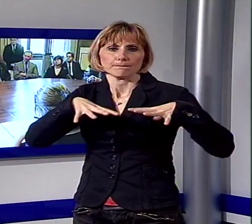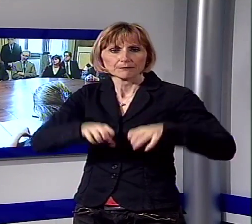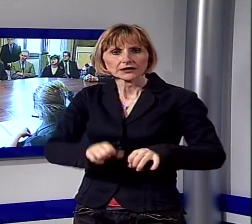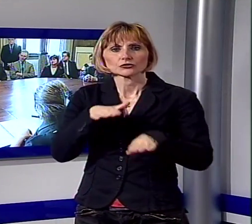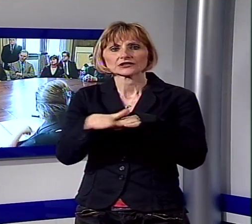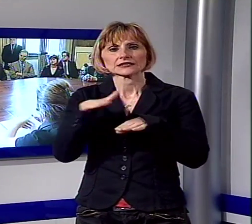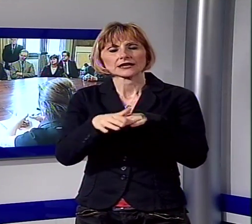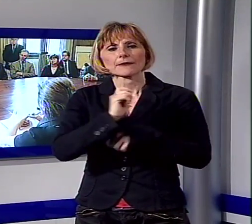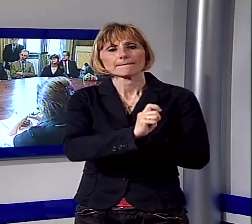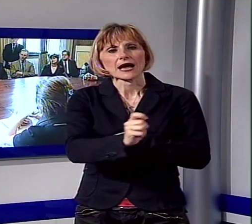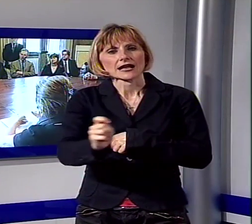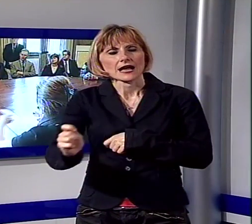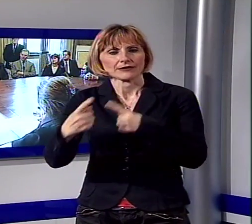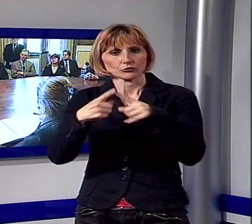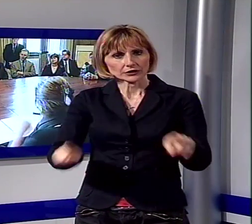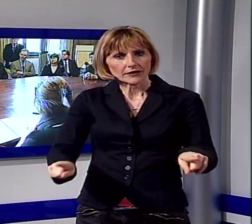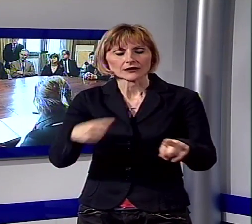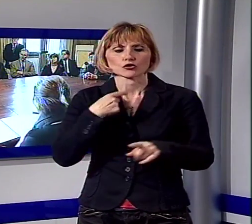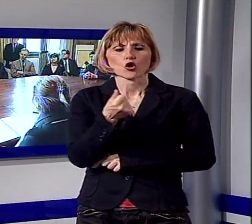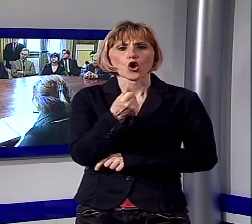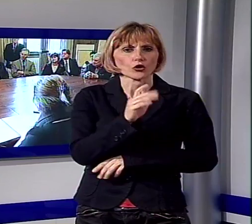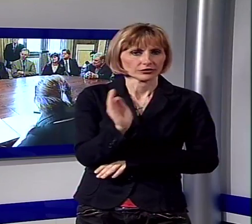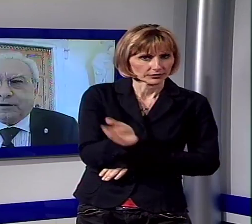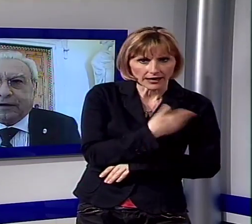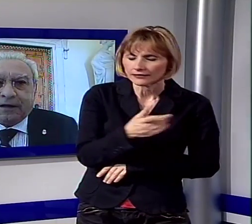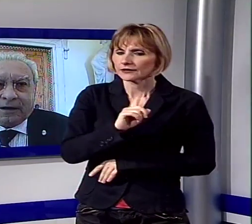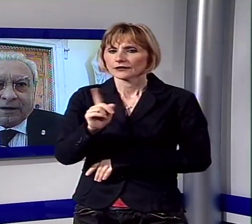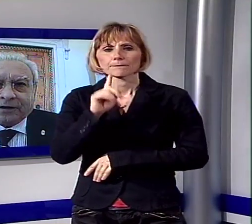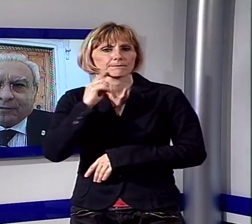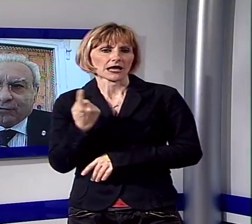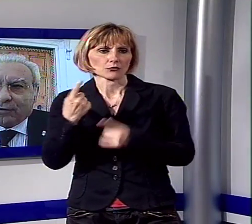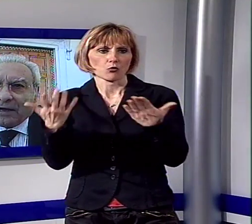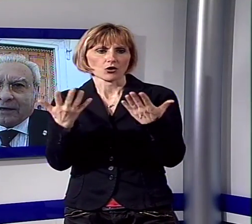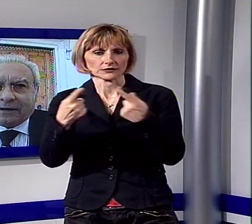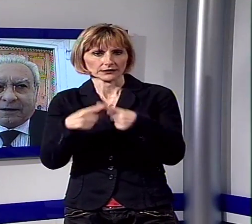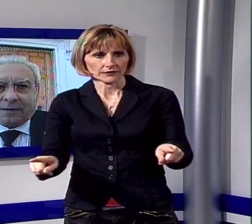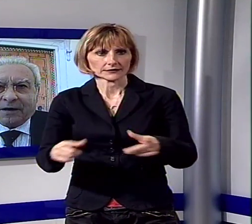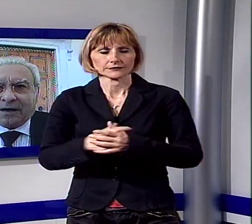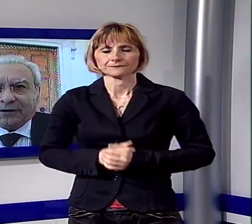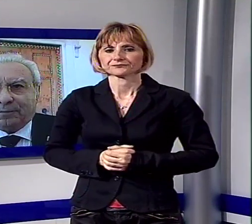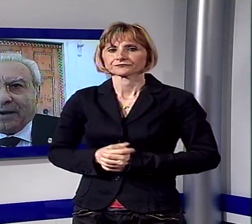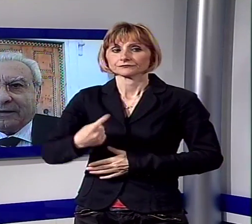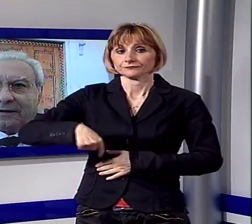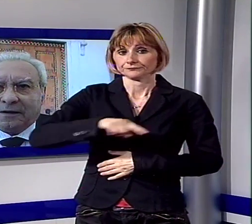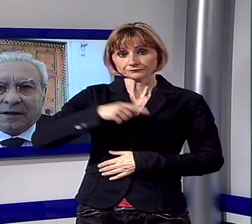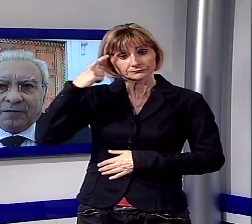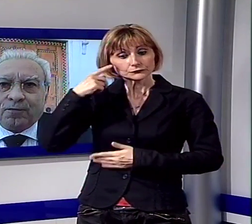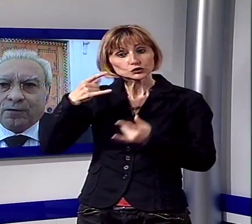promuovere l'utilizzo di sistemi di pagamento alternativo al denaro contante. Tutti i giorni leggiamo sui giornali di tabaccai,